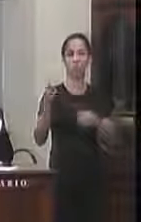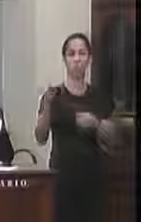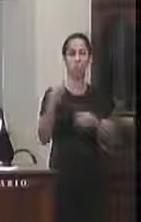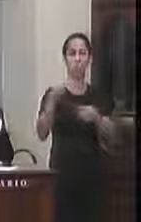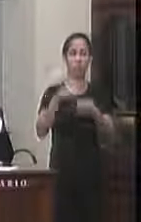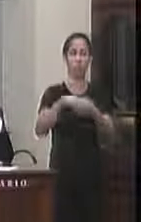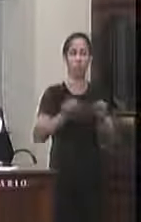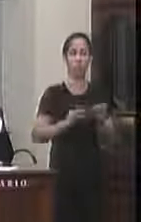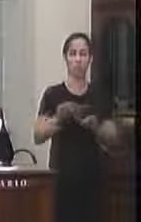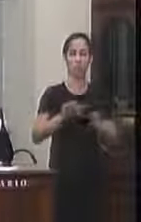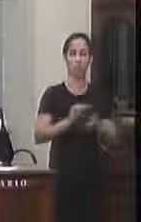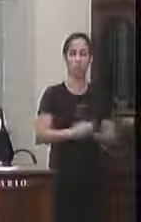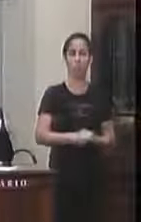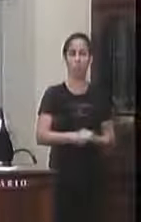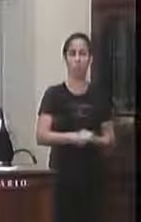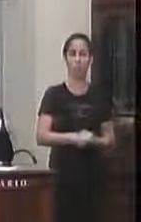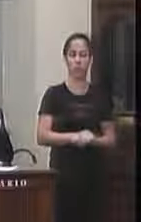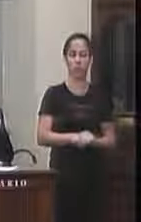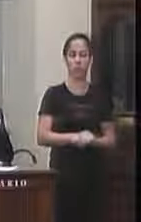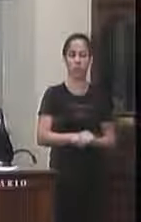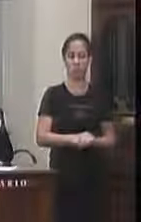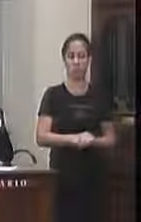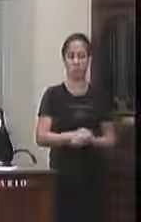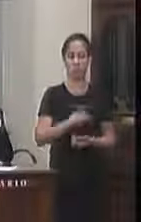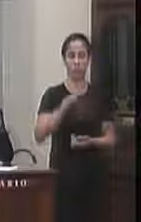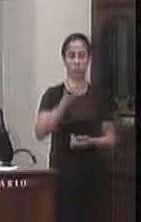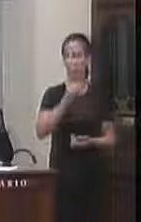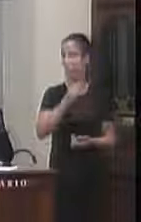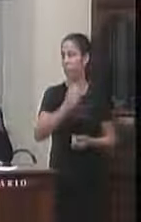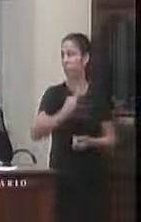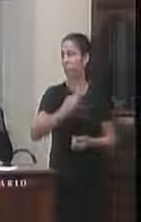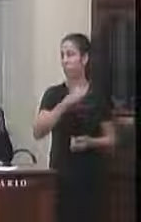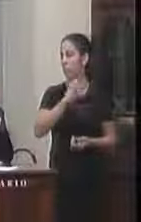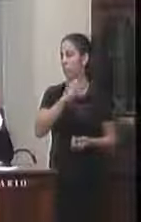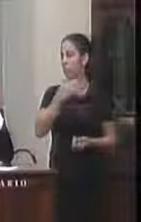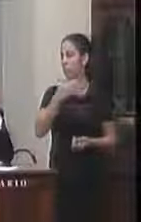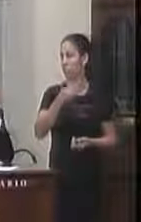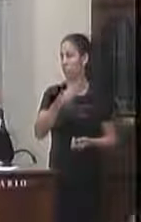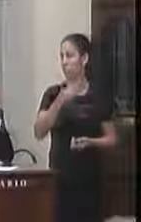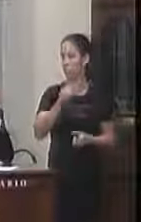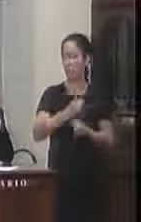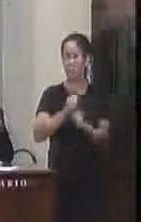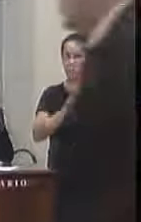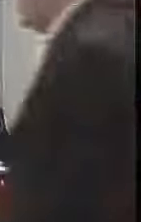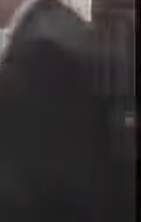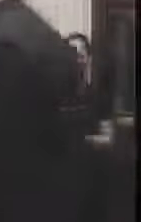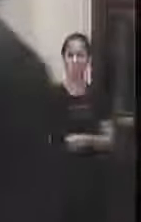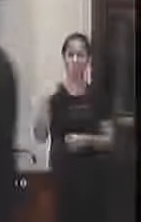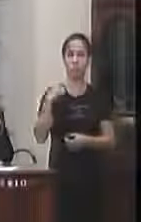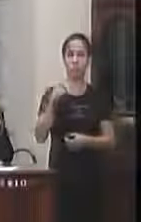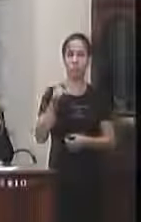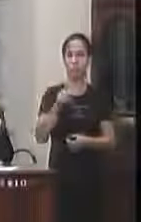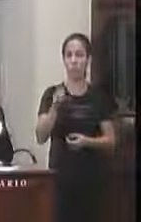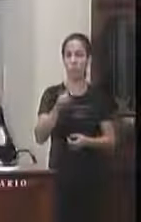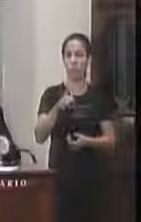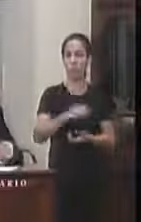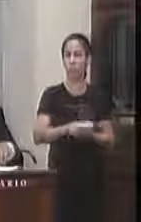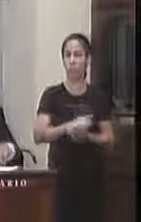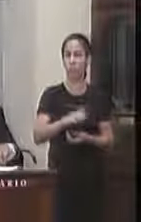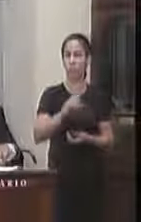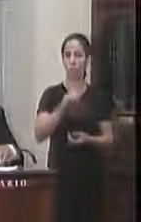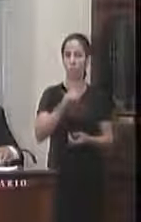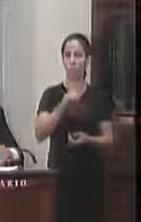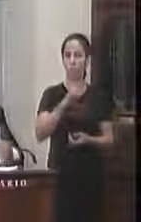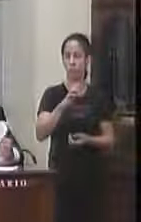projeto de resolução 016 de 2019 do nobre vereador professor Rafael de Oliveira